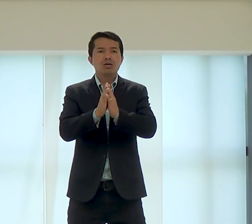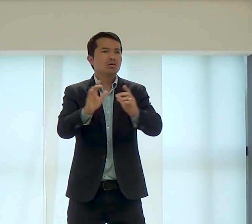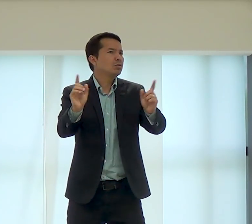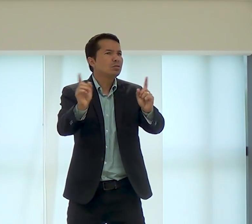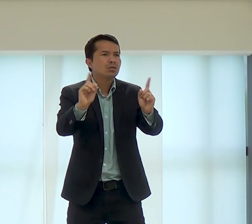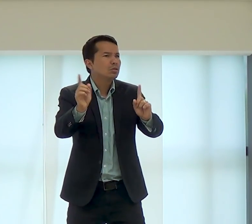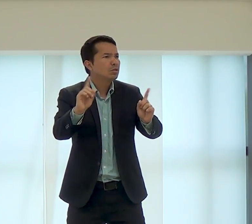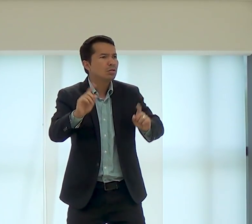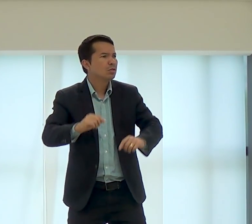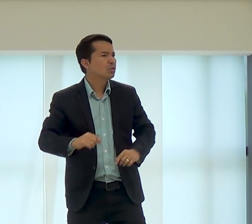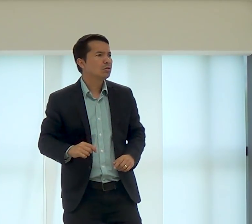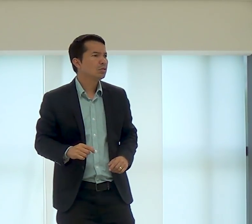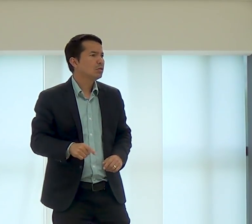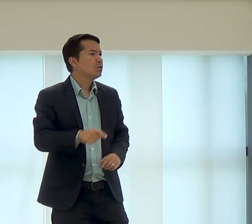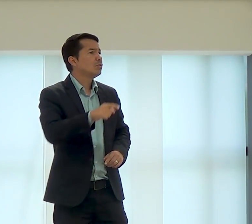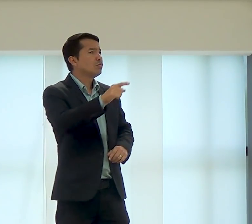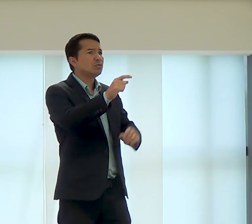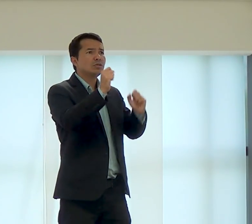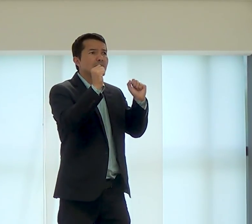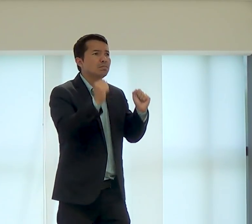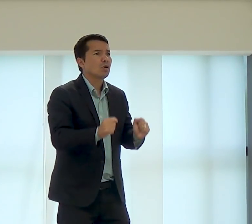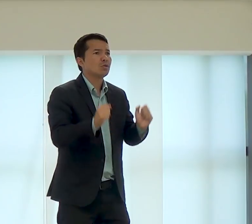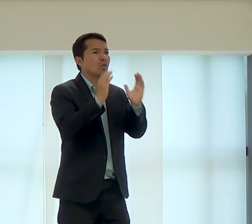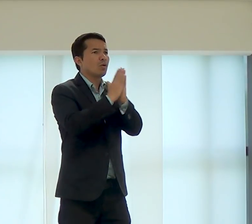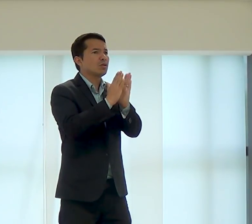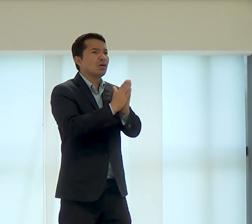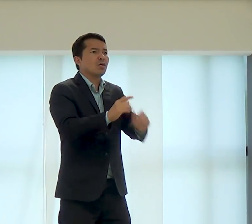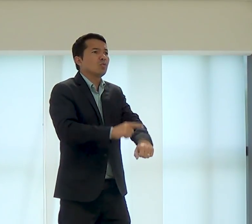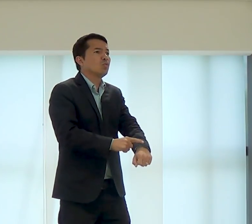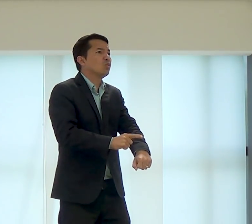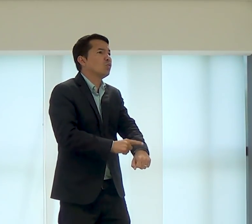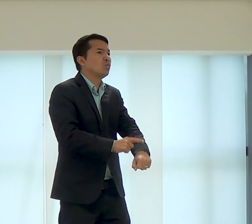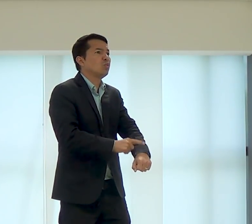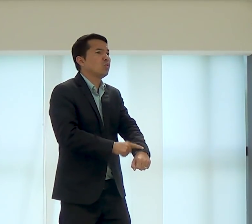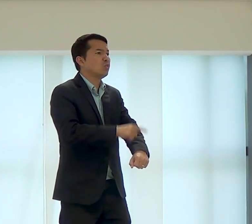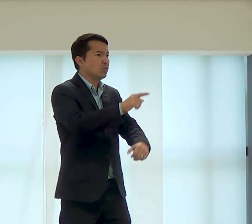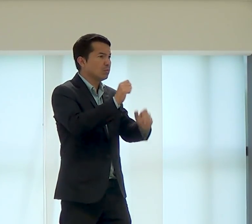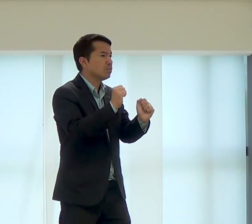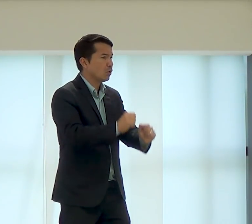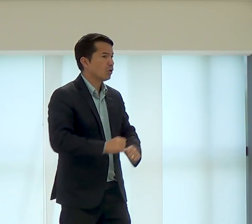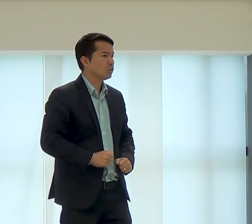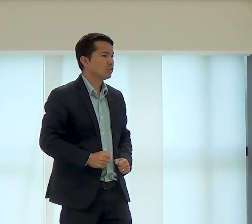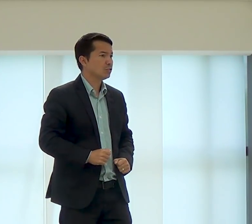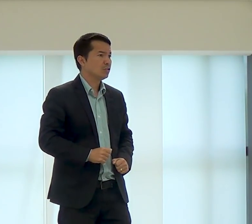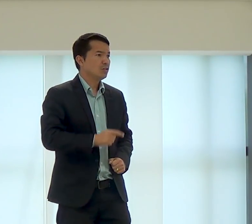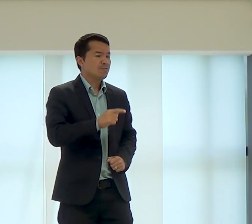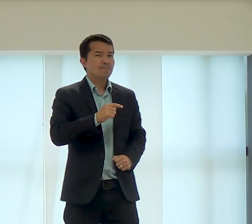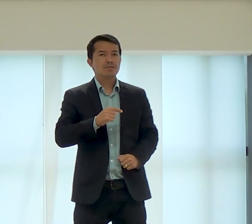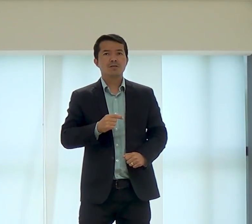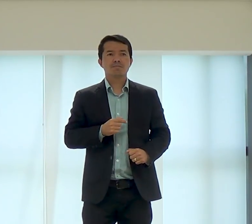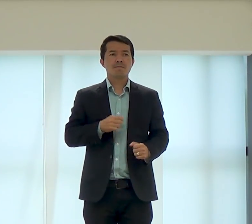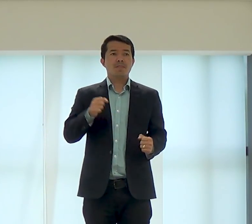ai, mas é muito difícil orar, não, você pode orar em qualquer tempo, em qualquer lugar,